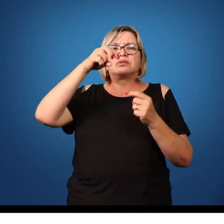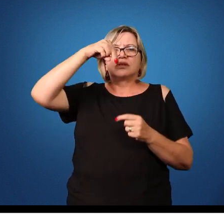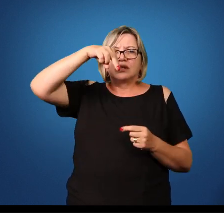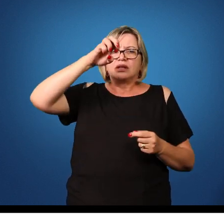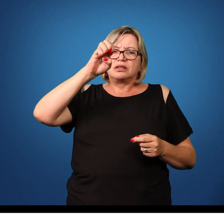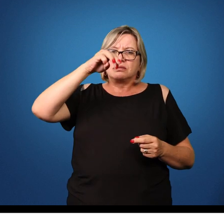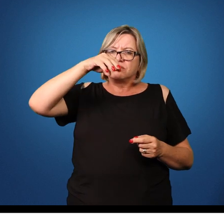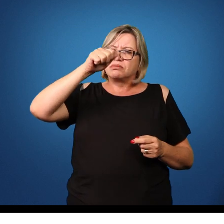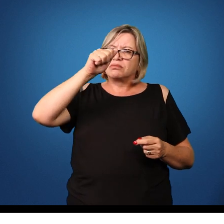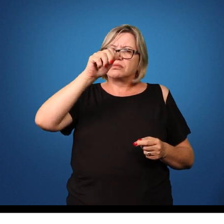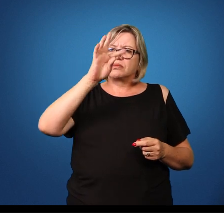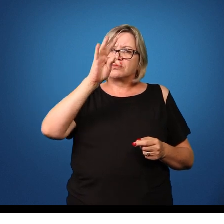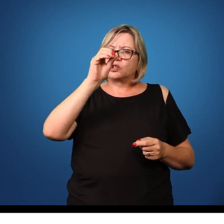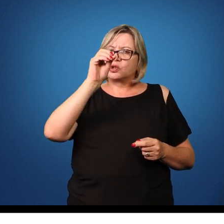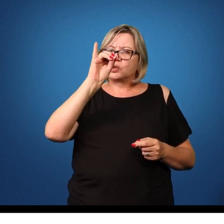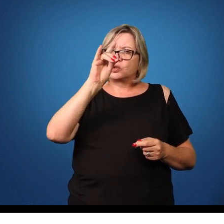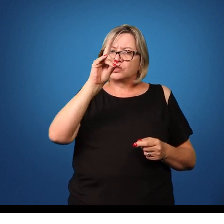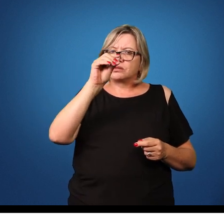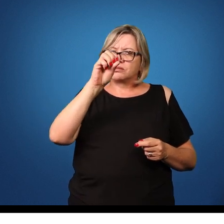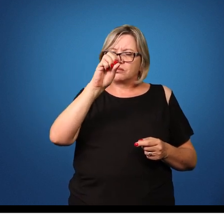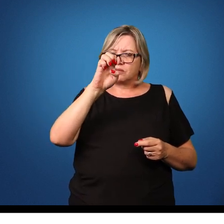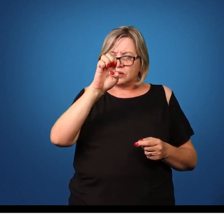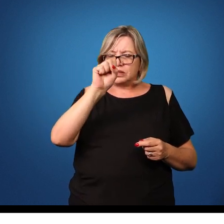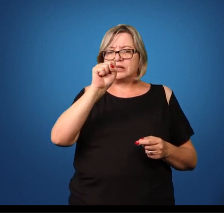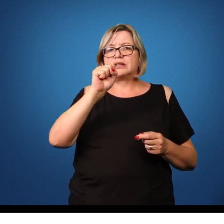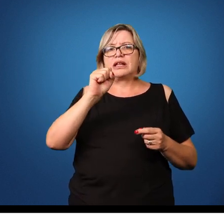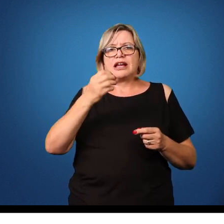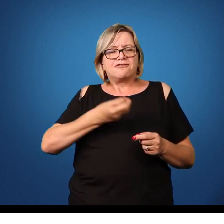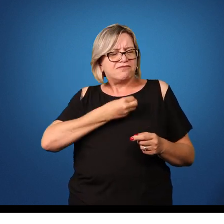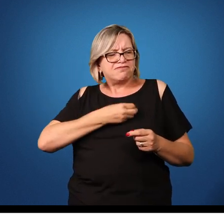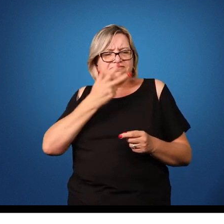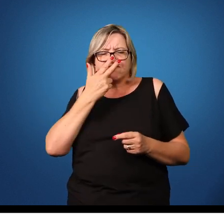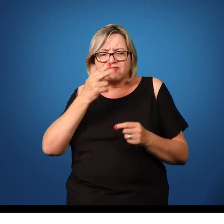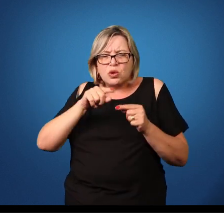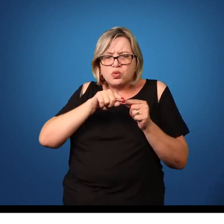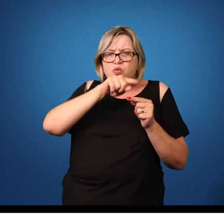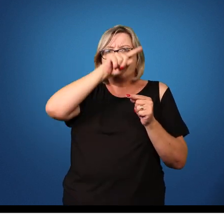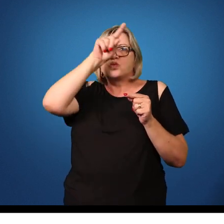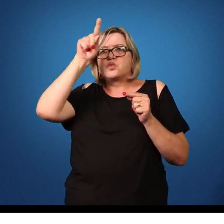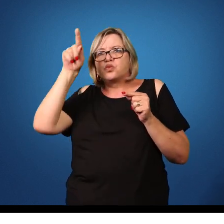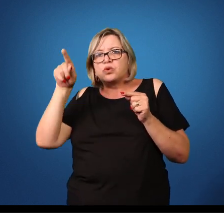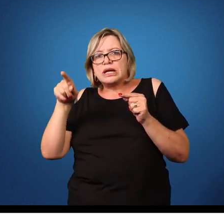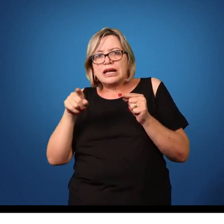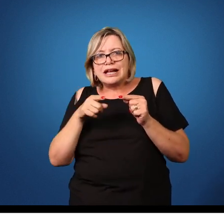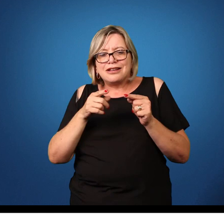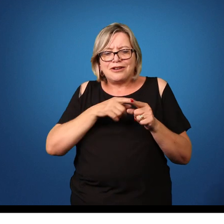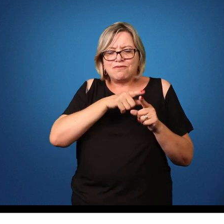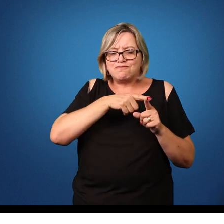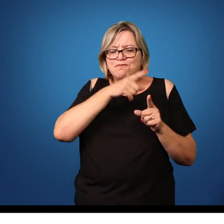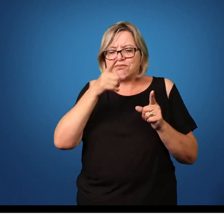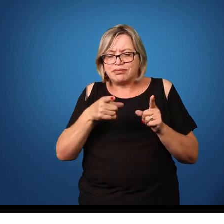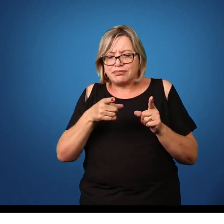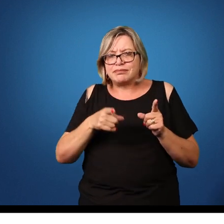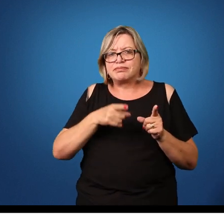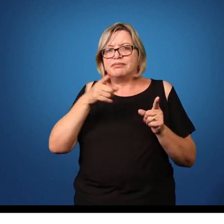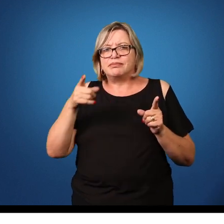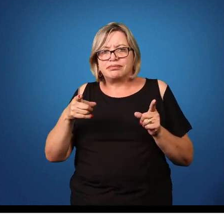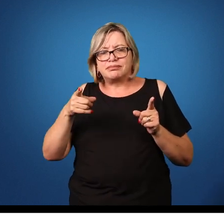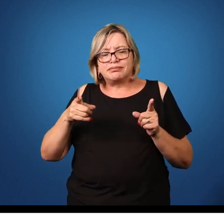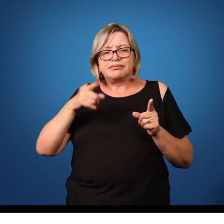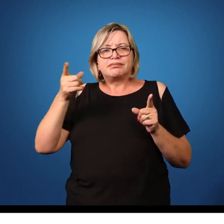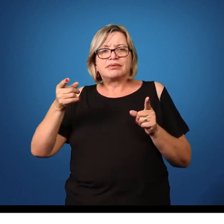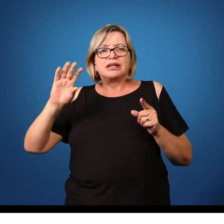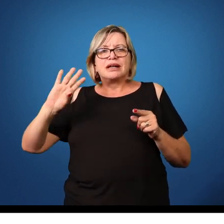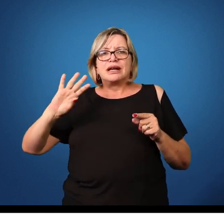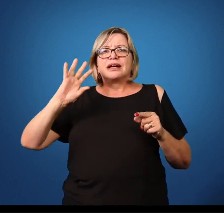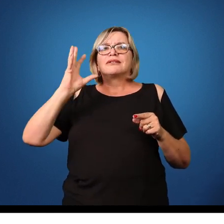desses nematóides em se transformar, em apresentar várias mudas de desenvolvimento, ocorre também